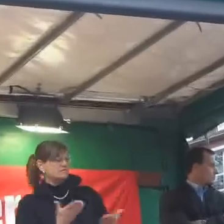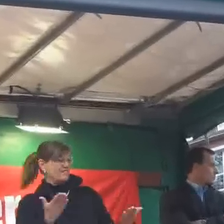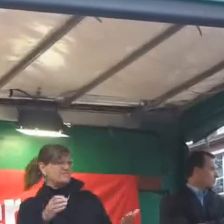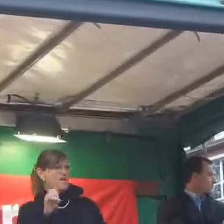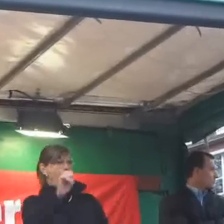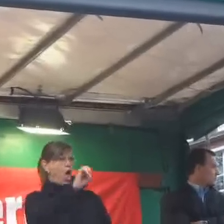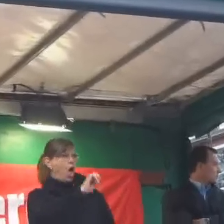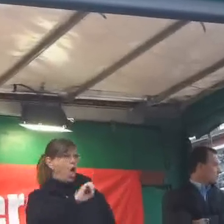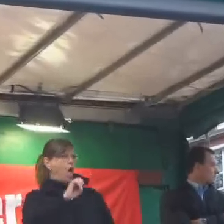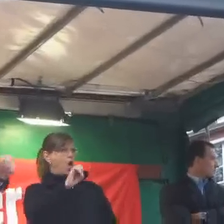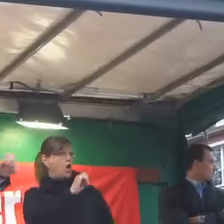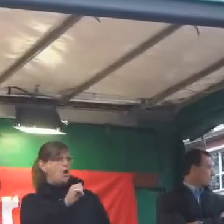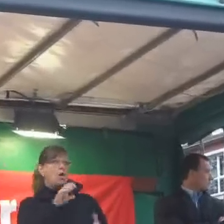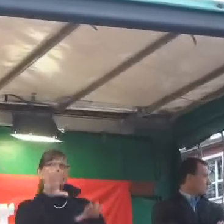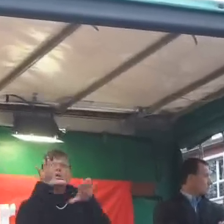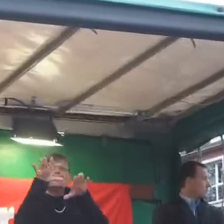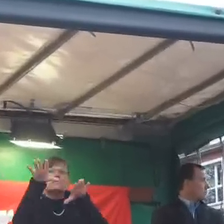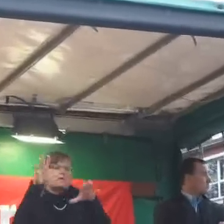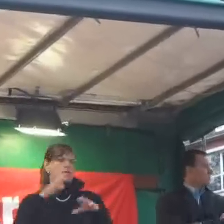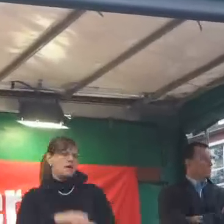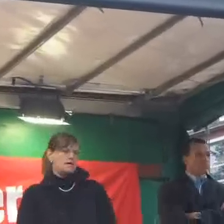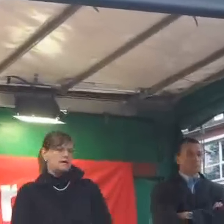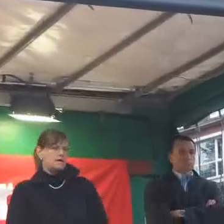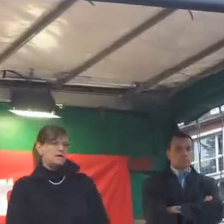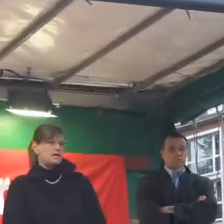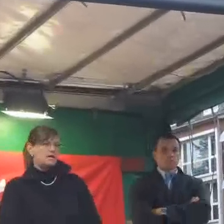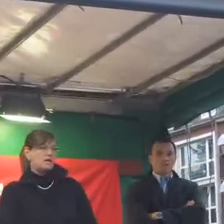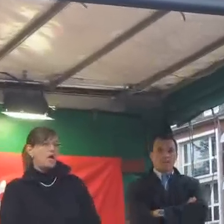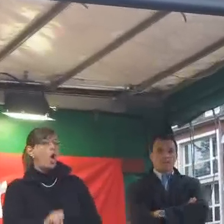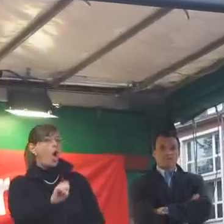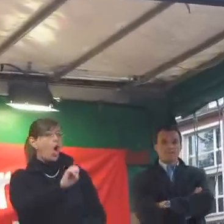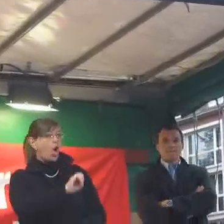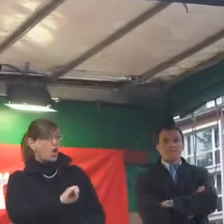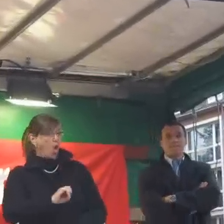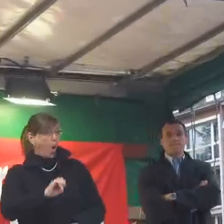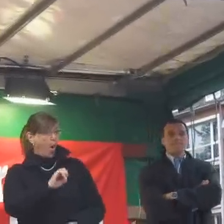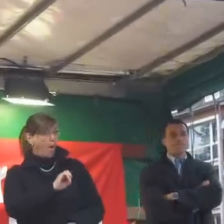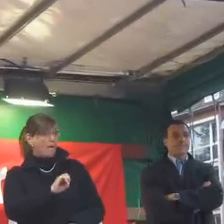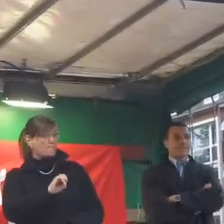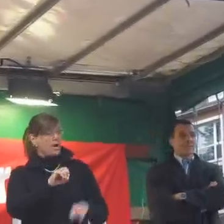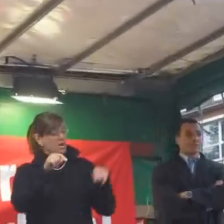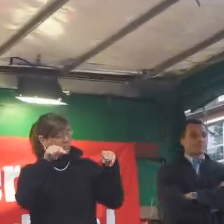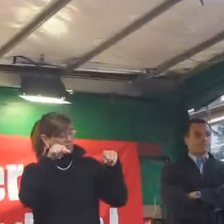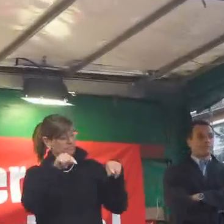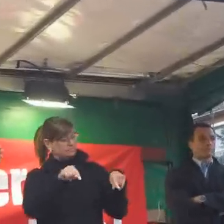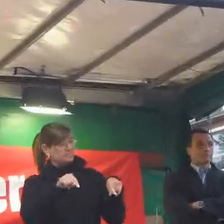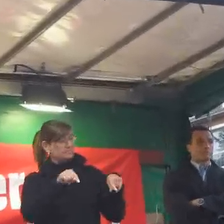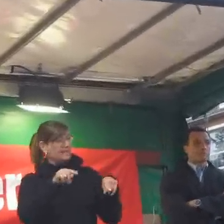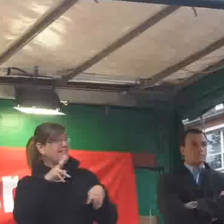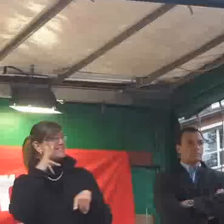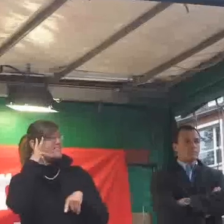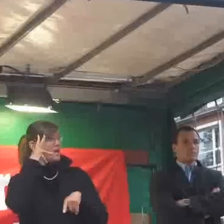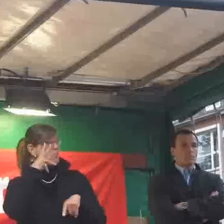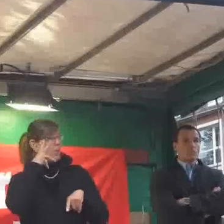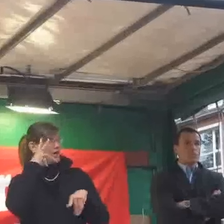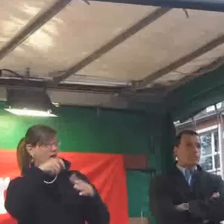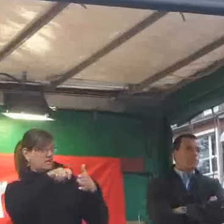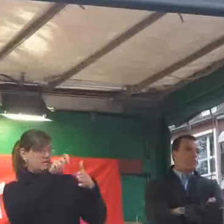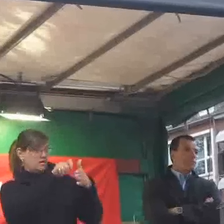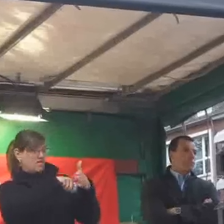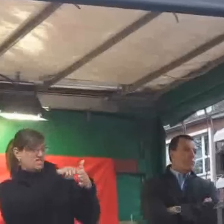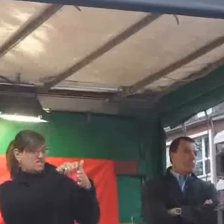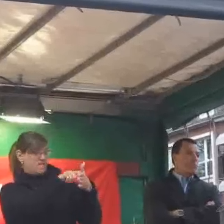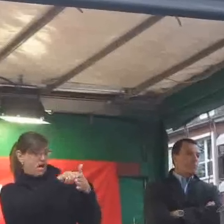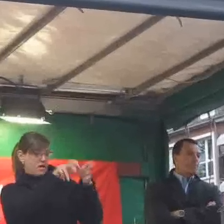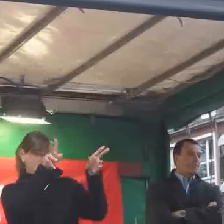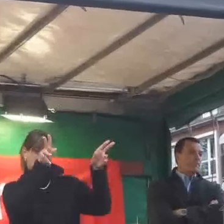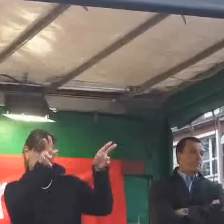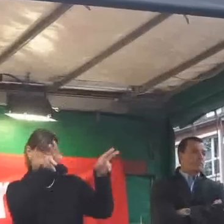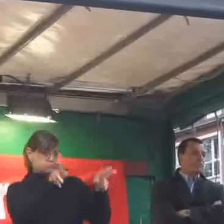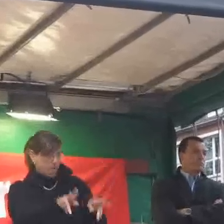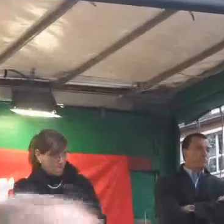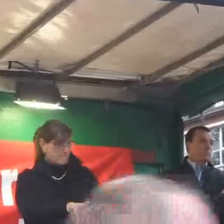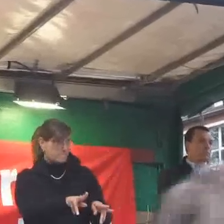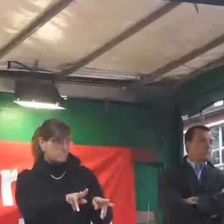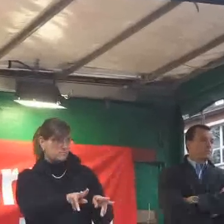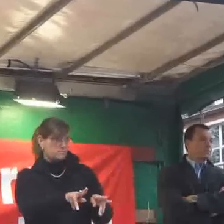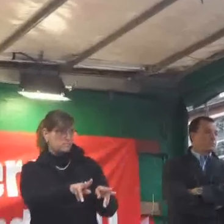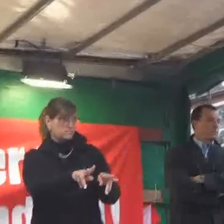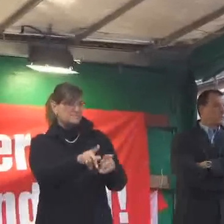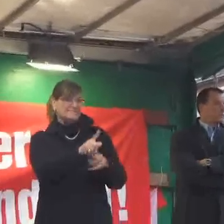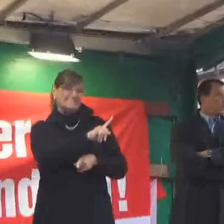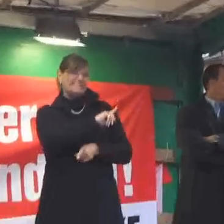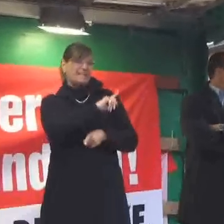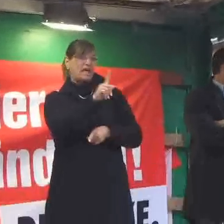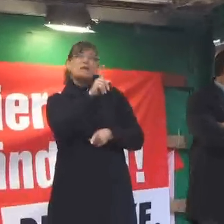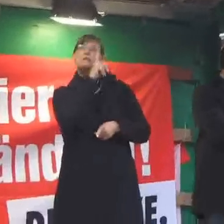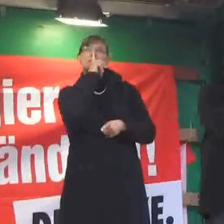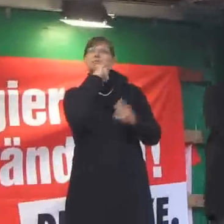passiert. In Europa haben wir derzeit einen Abbau der Demokratie überall. Und zwar einen direkten Abbau, nicht nur